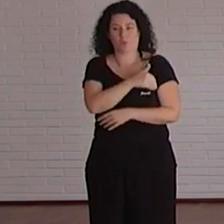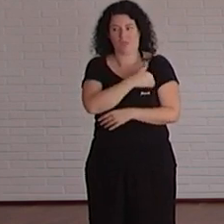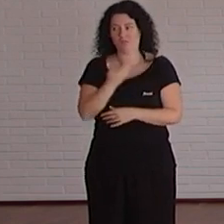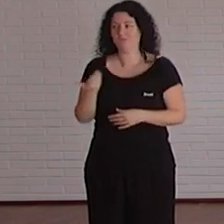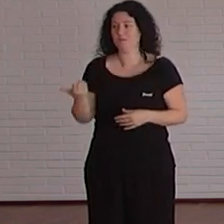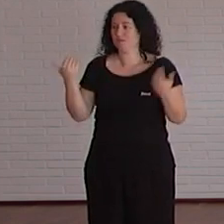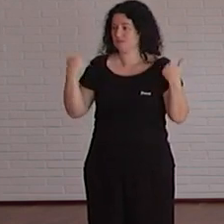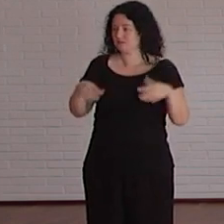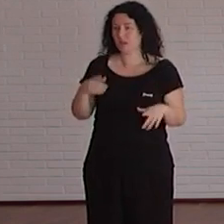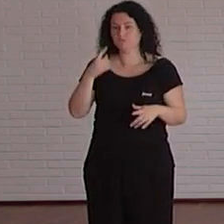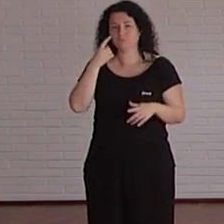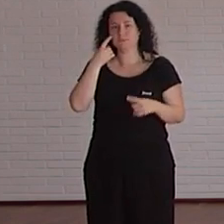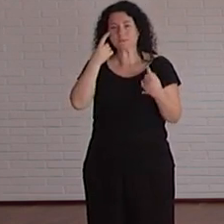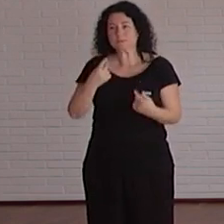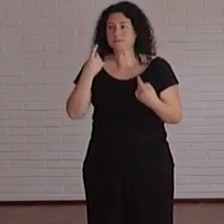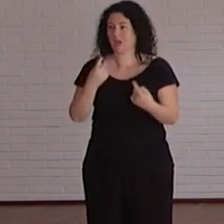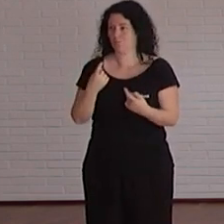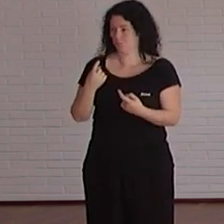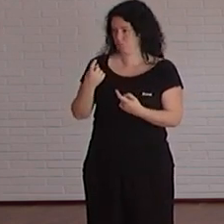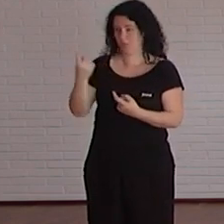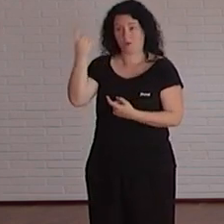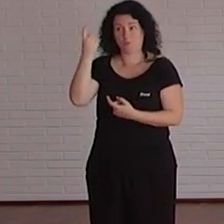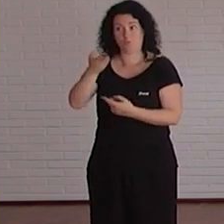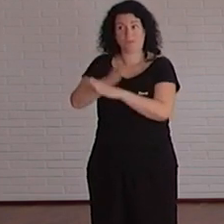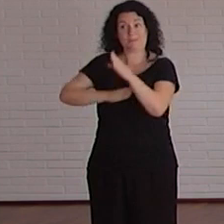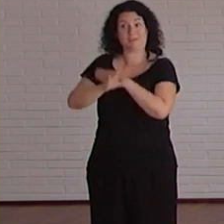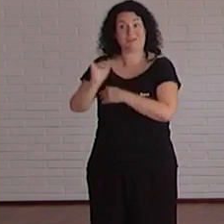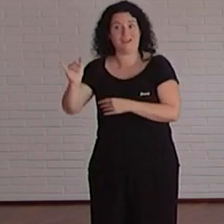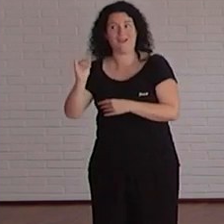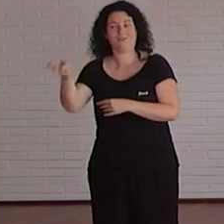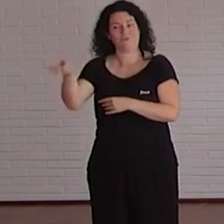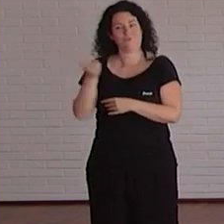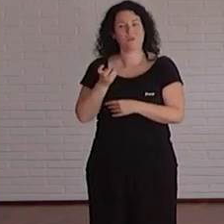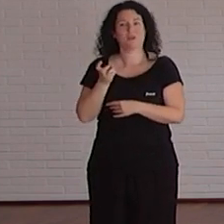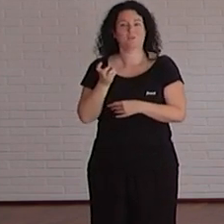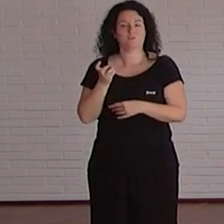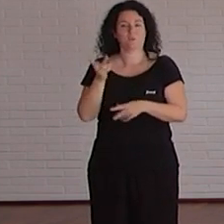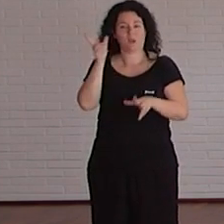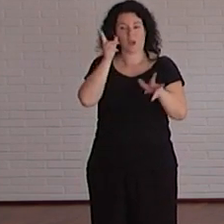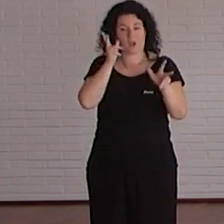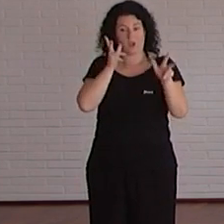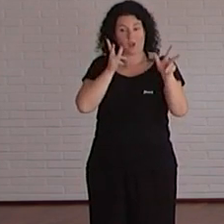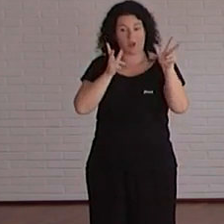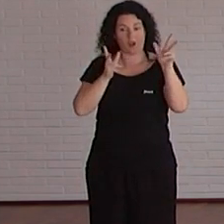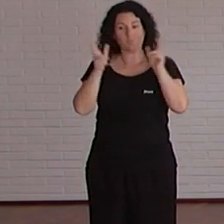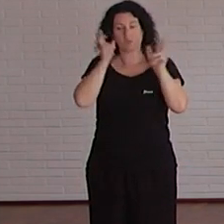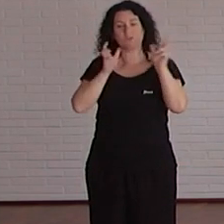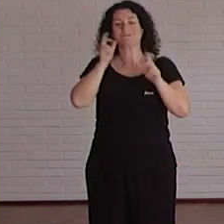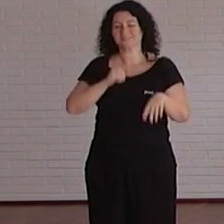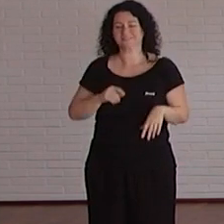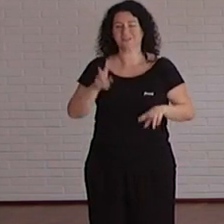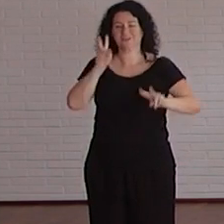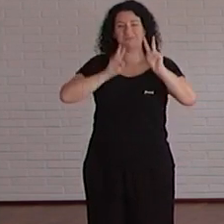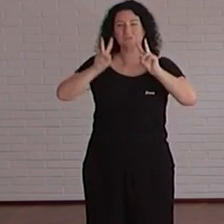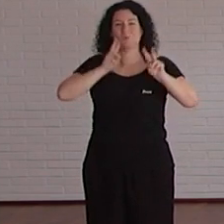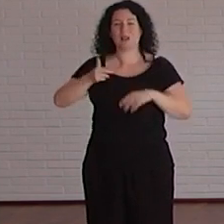intentamos aportar a los estudiantes que solicitan ayudas por discapacidad y es auditiva principalmente o visual muchos